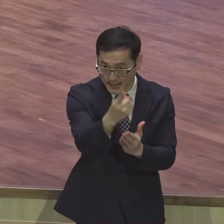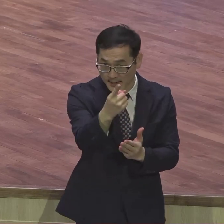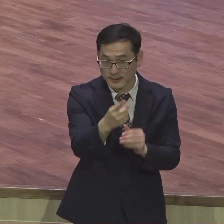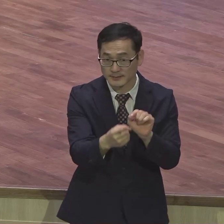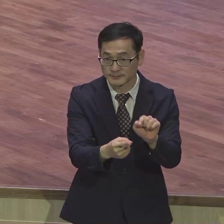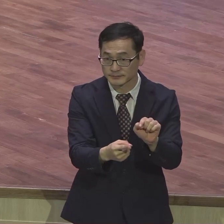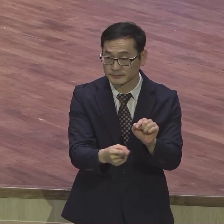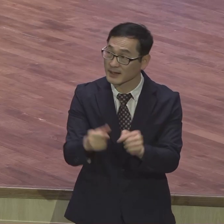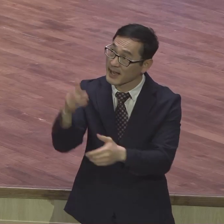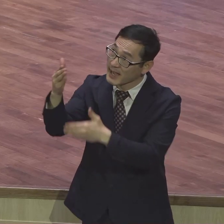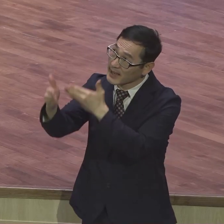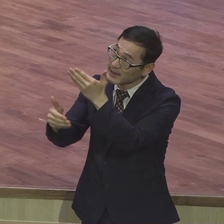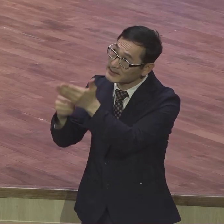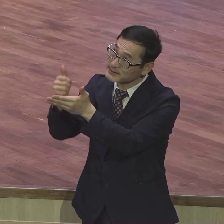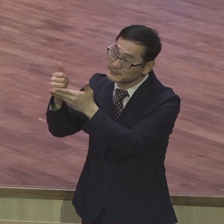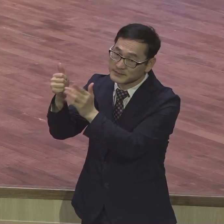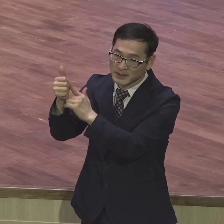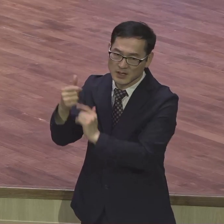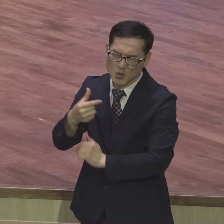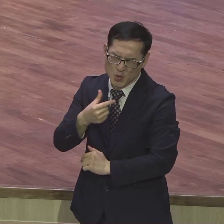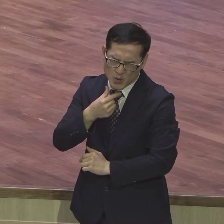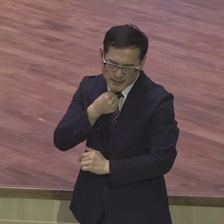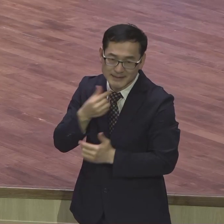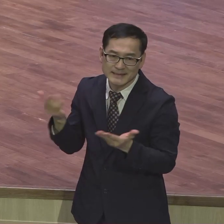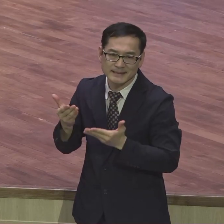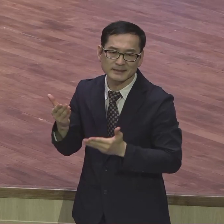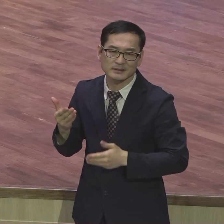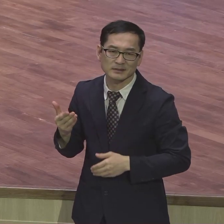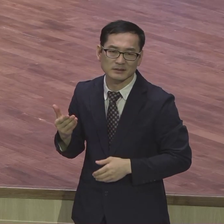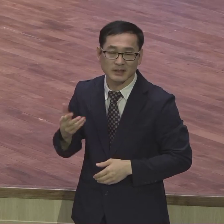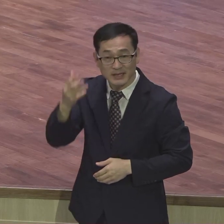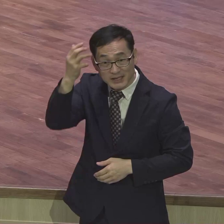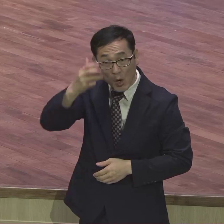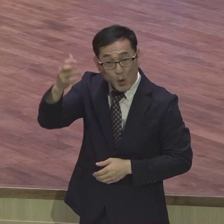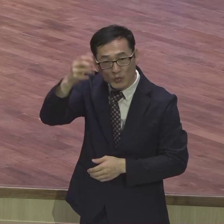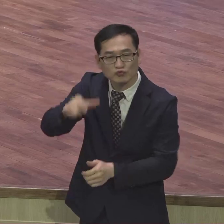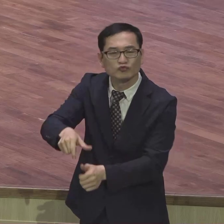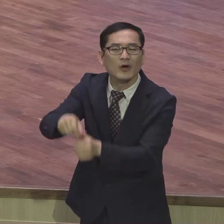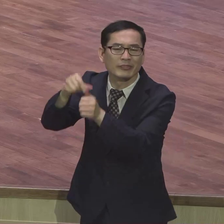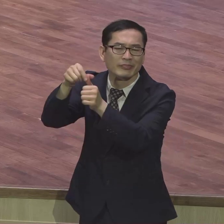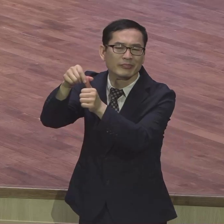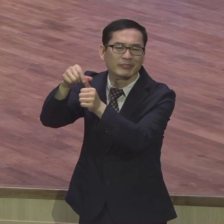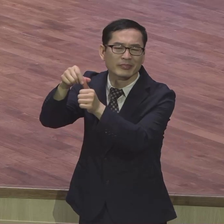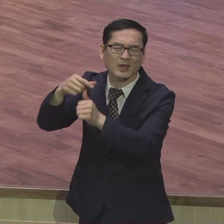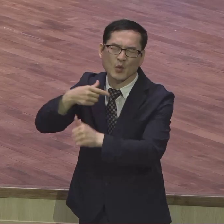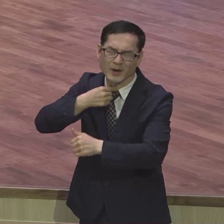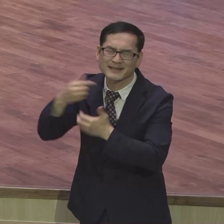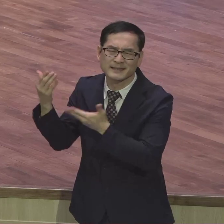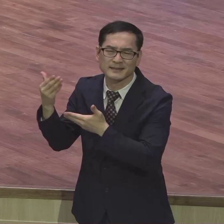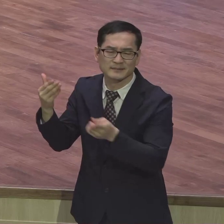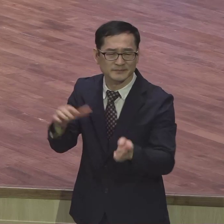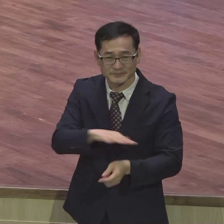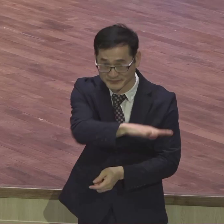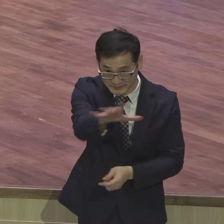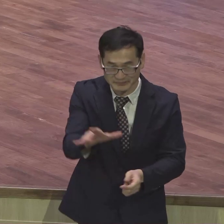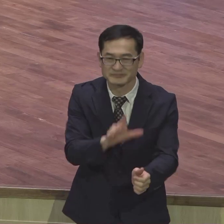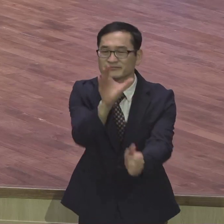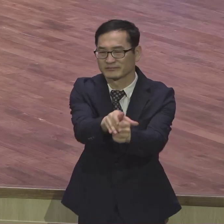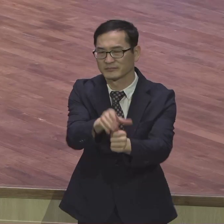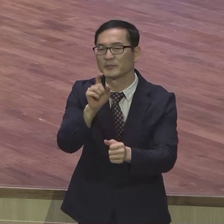하나님의 최고 사업이 뭐냐 영혼 구원이에요 여러분 소원 아니에요 그런 건 구할 필요도